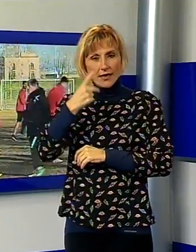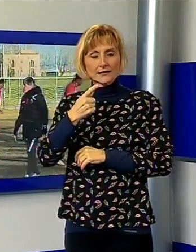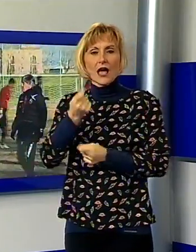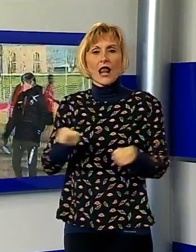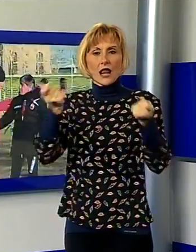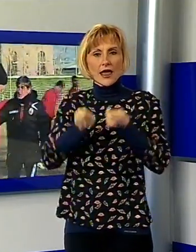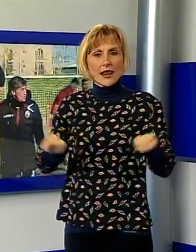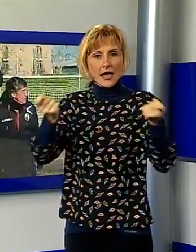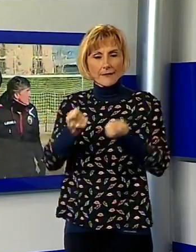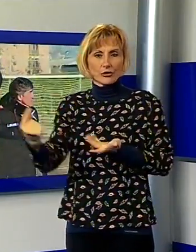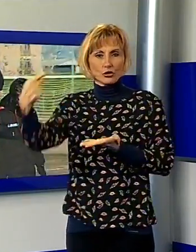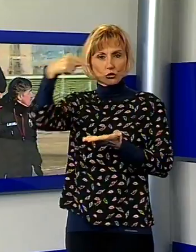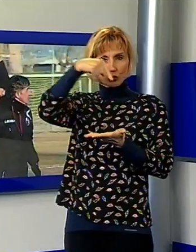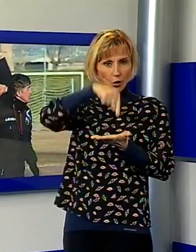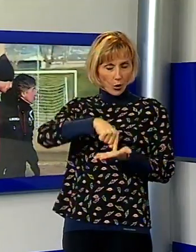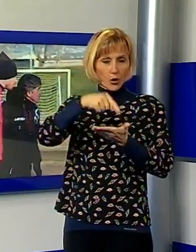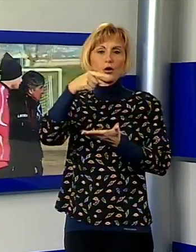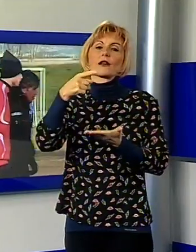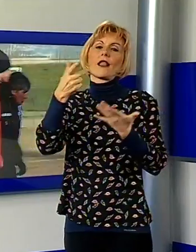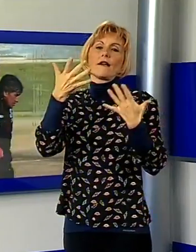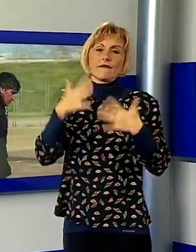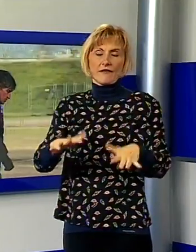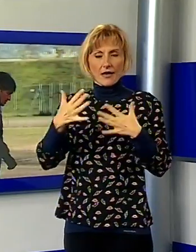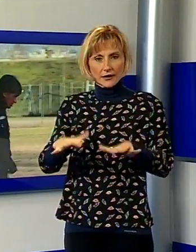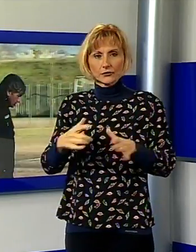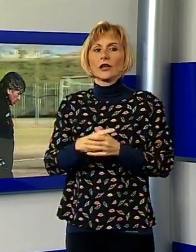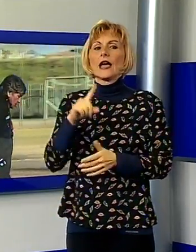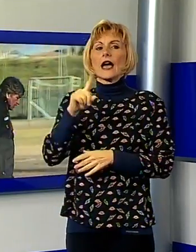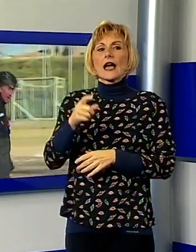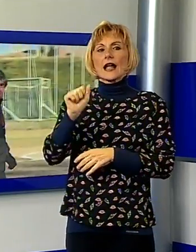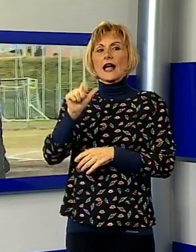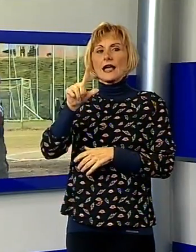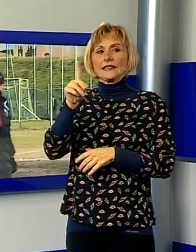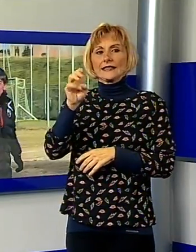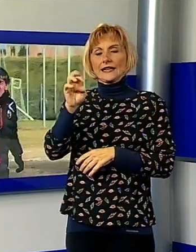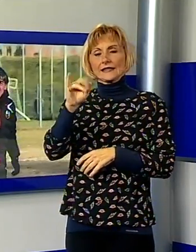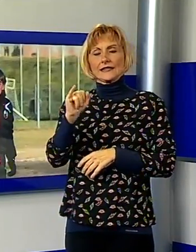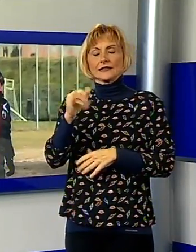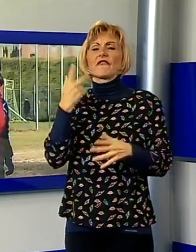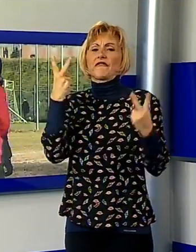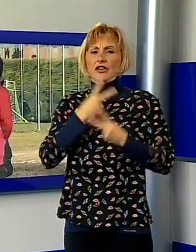nel gelo dell'Acquedotto. Galderisi non nasconde le difficoltà, sarà un mese molto duro.